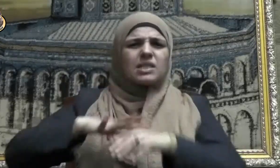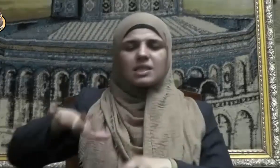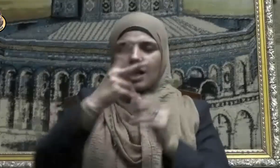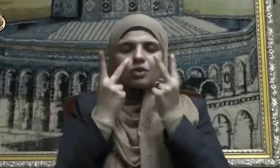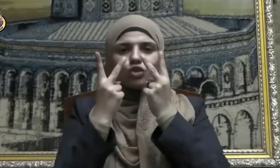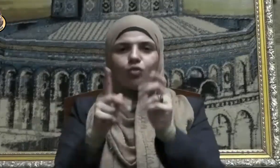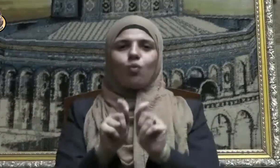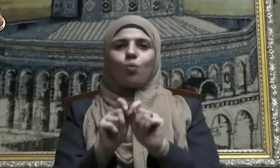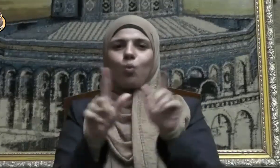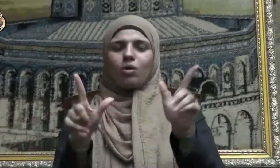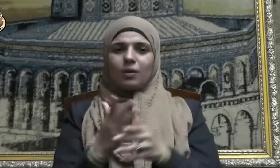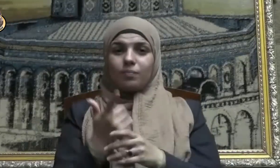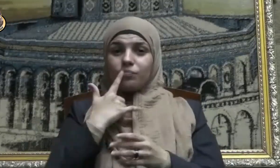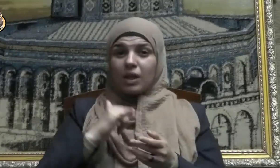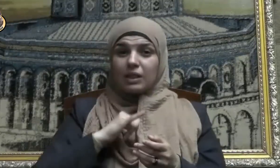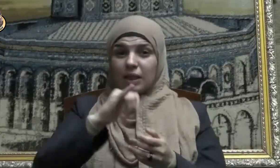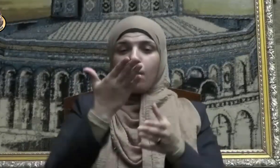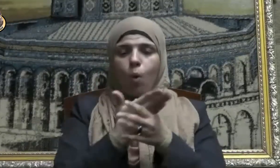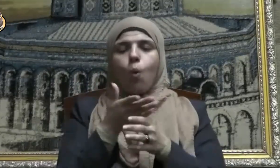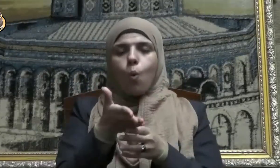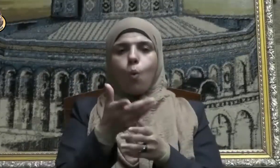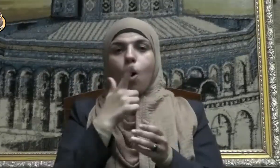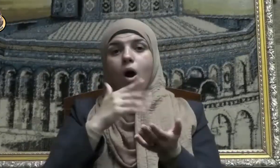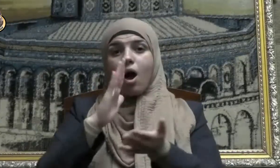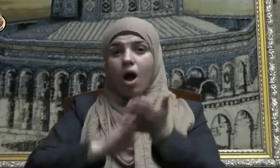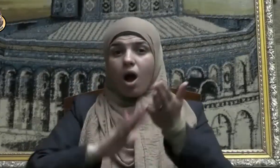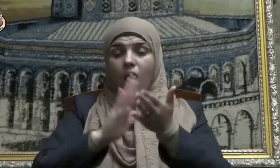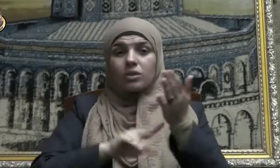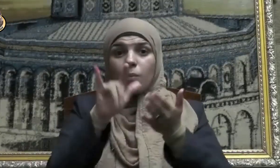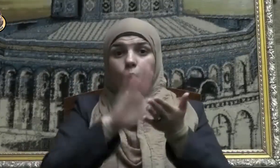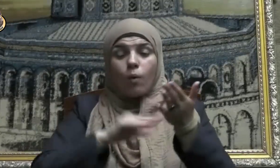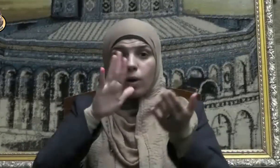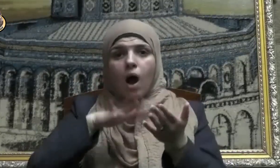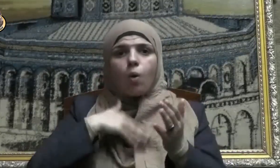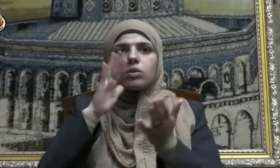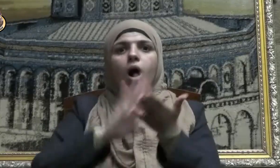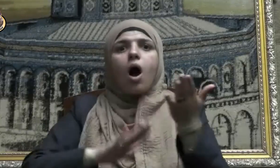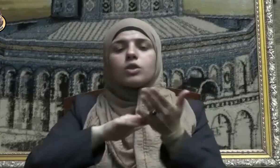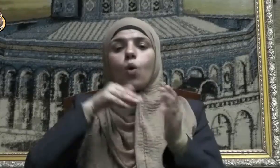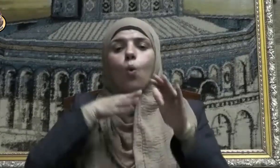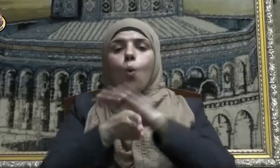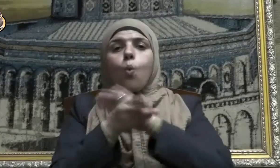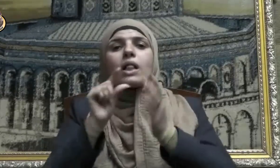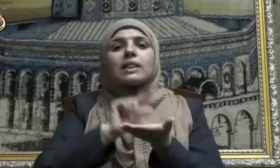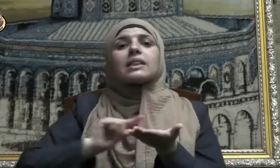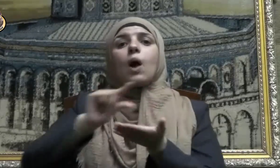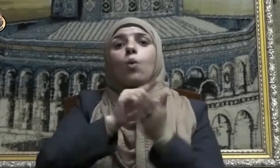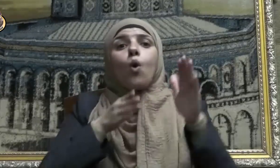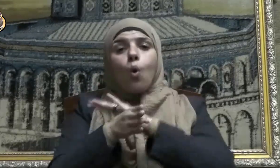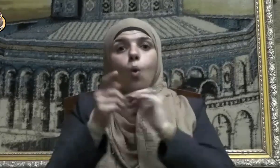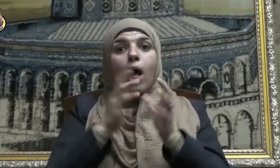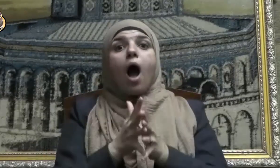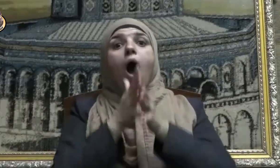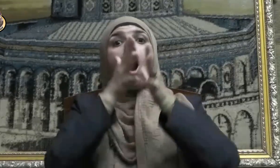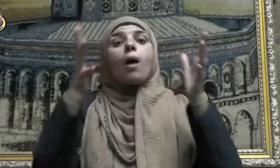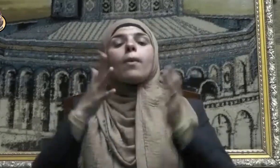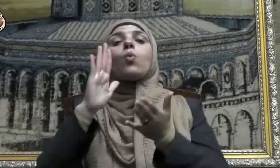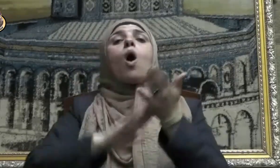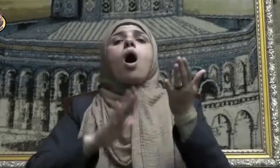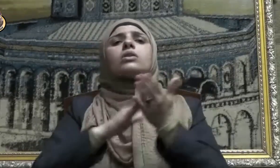الأخطار التي تهدد الدول من داخلها أكبر وأخطر بكثير